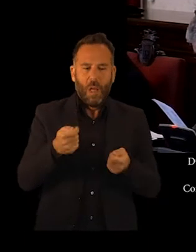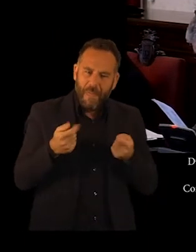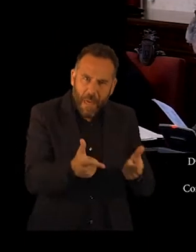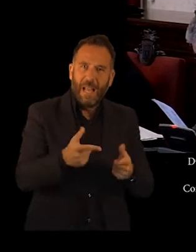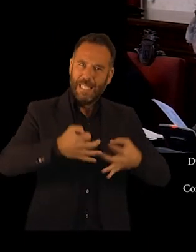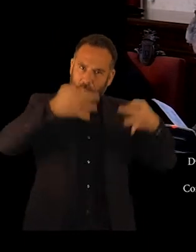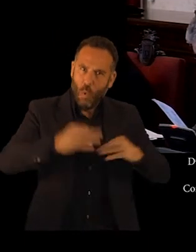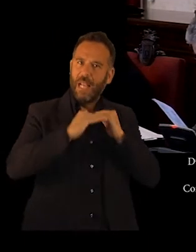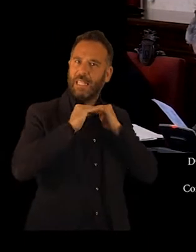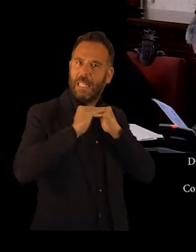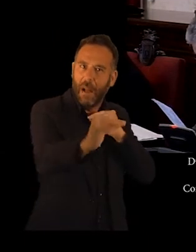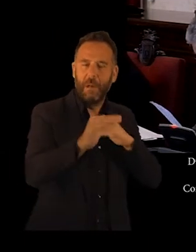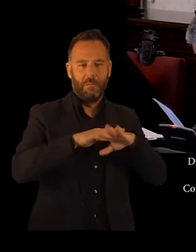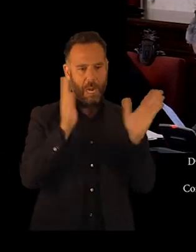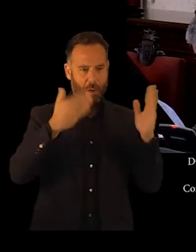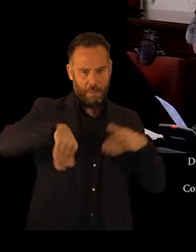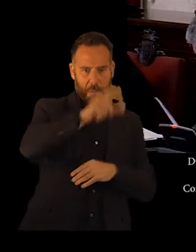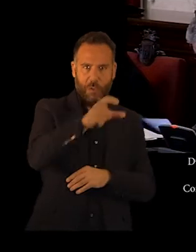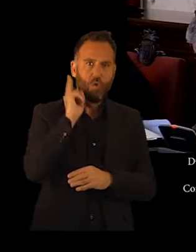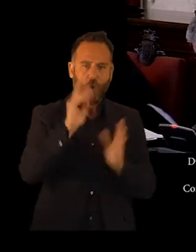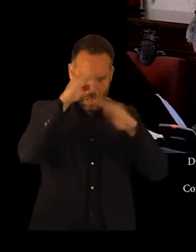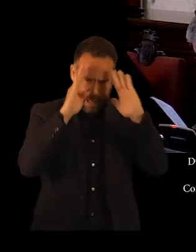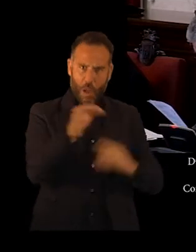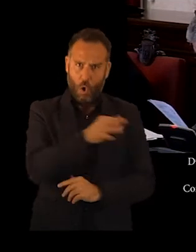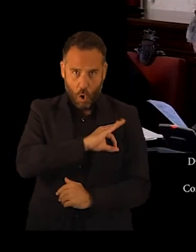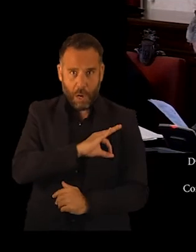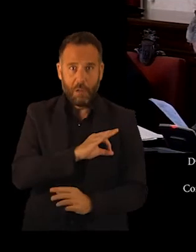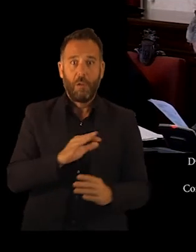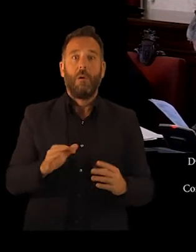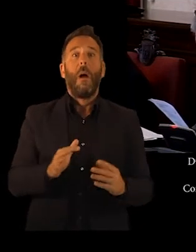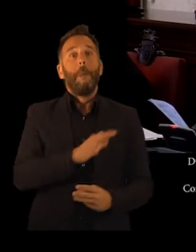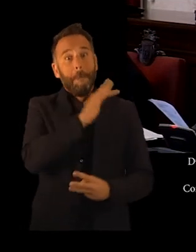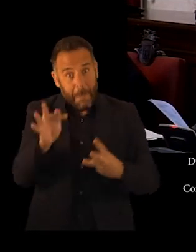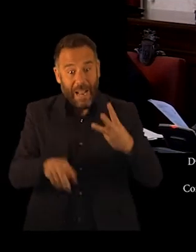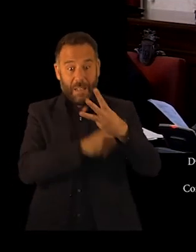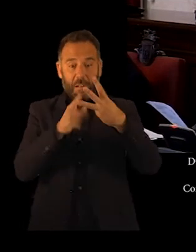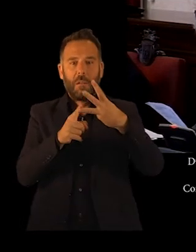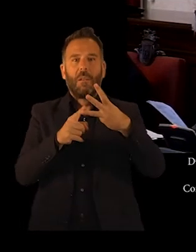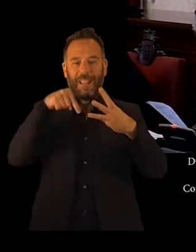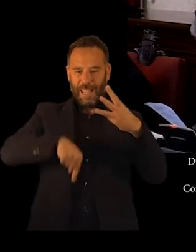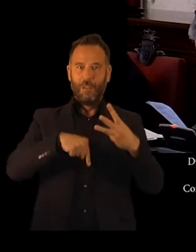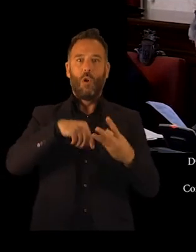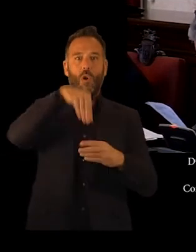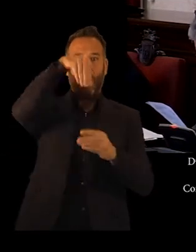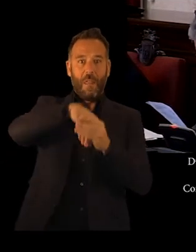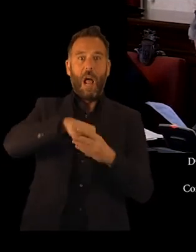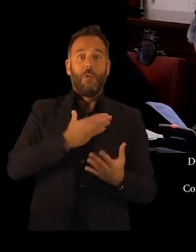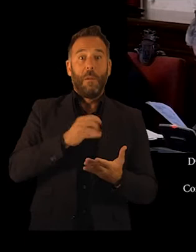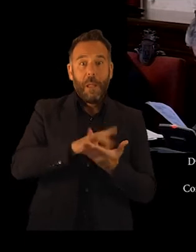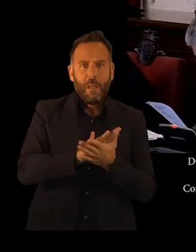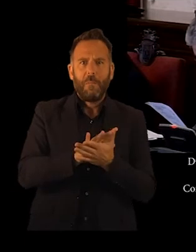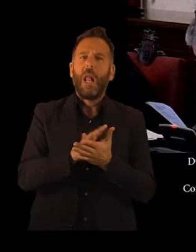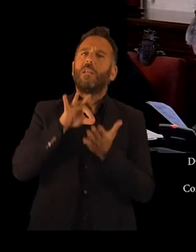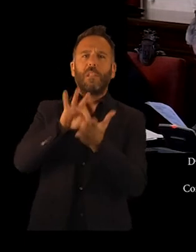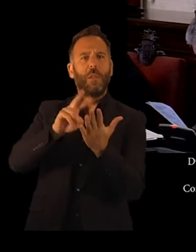las labores tan importantes para el colectivo de personas sordas. Y reiterar, entonces, punto que, a nivel municipal, se presta un excelente